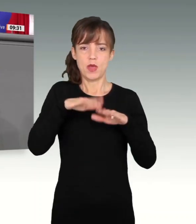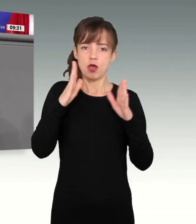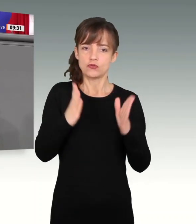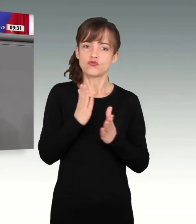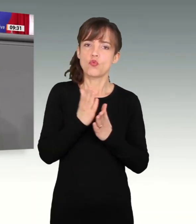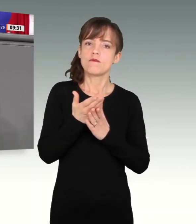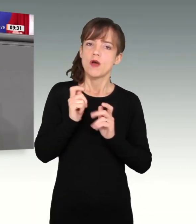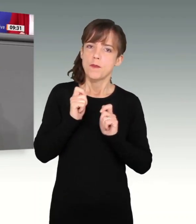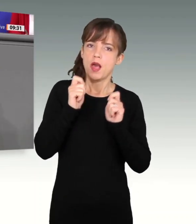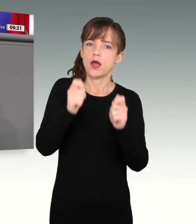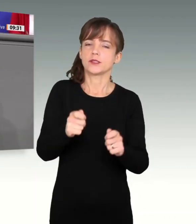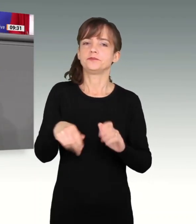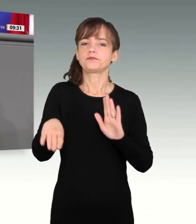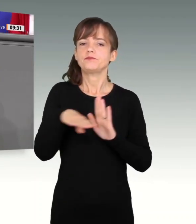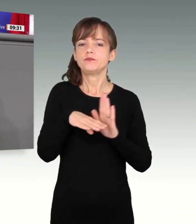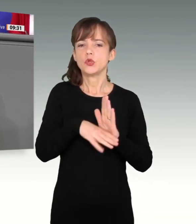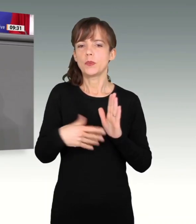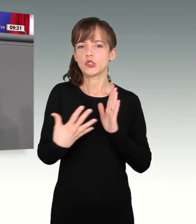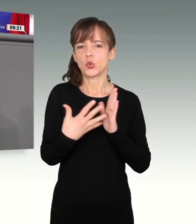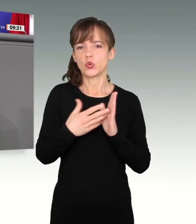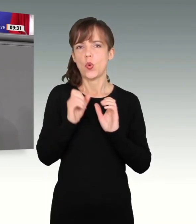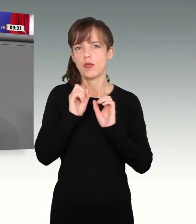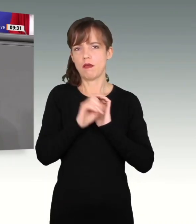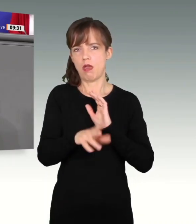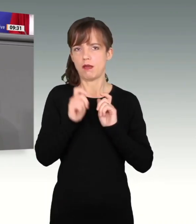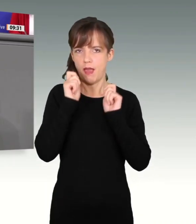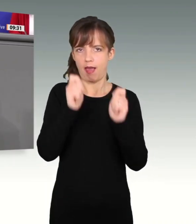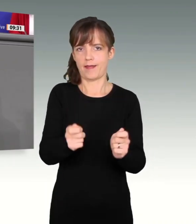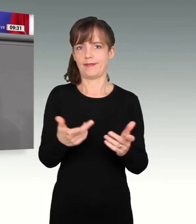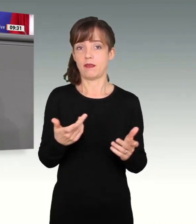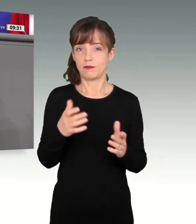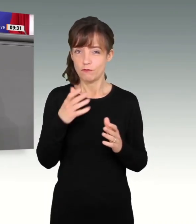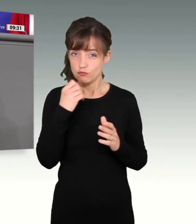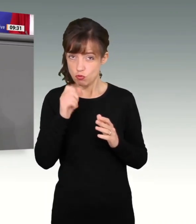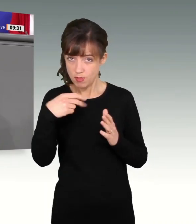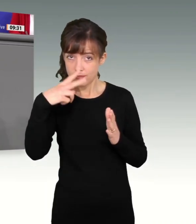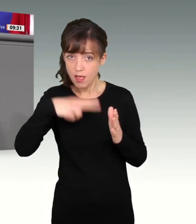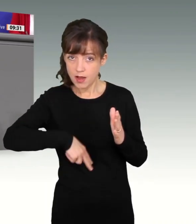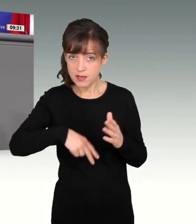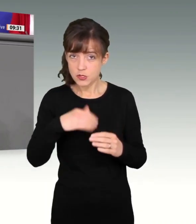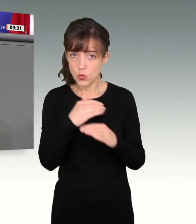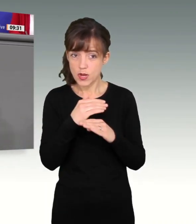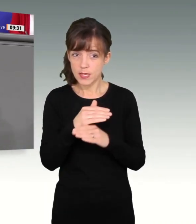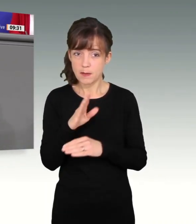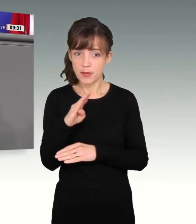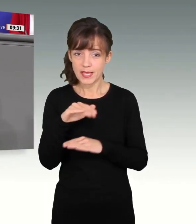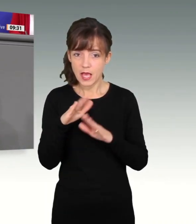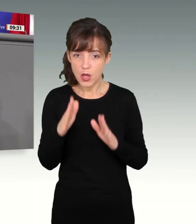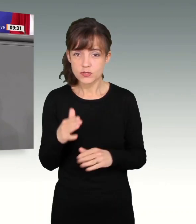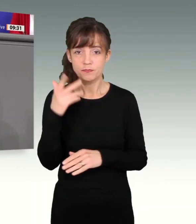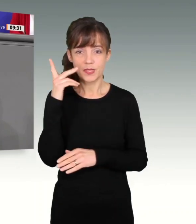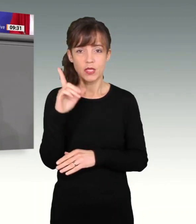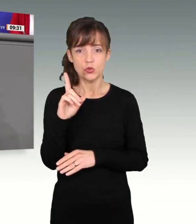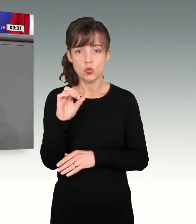Normenkontrollklagenanträge eingebracht hatten. Zum Nachlesen für Sie auch Kollegen Brinkhaus, Herr Dobrindt, Herr Hase